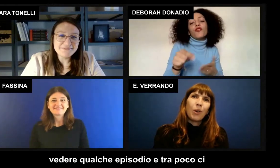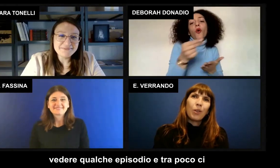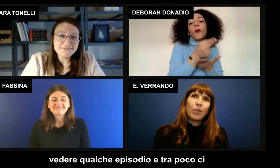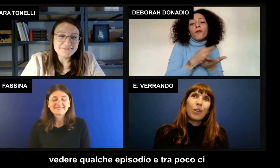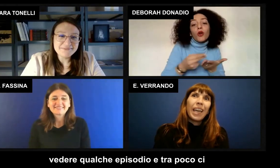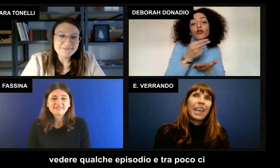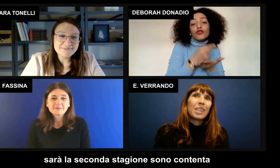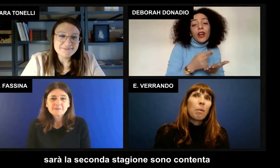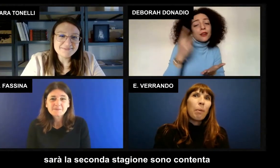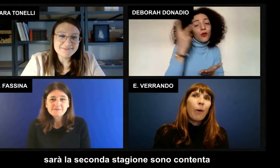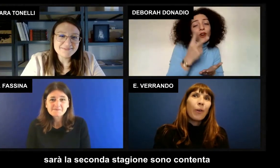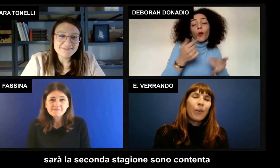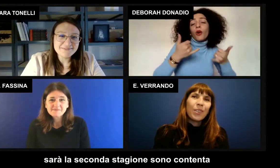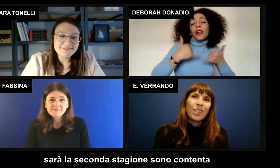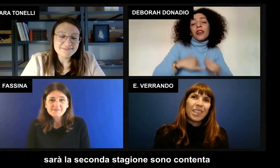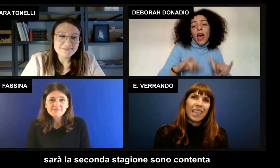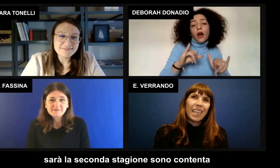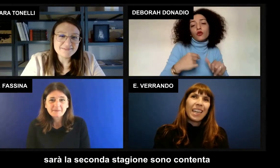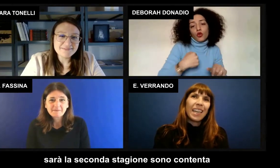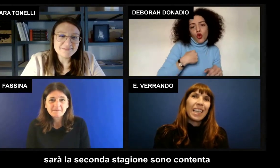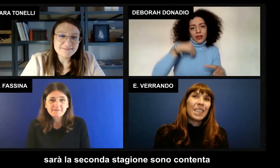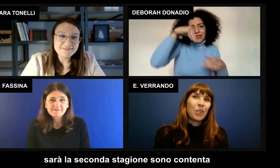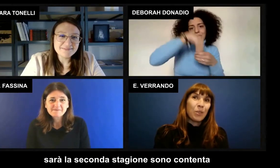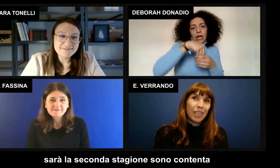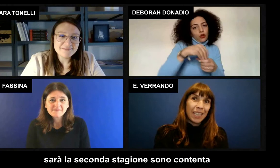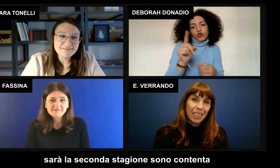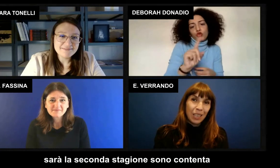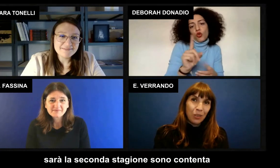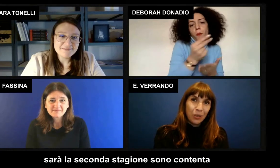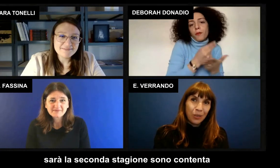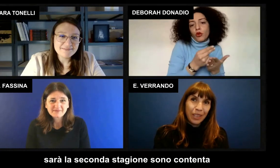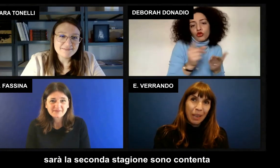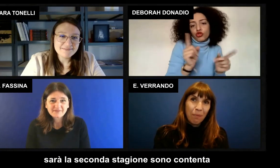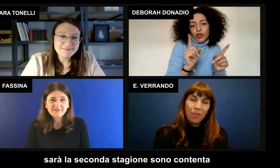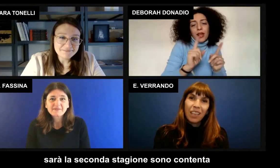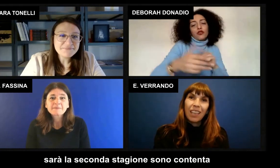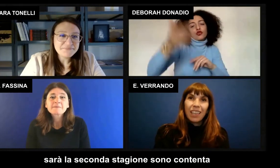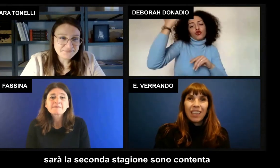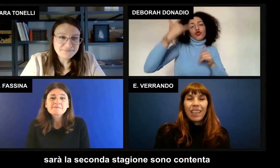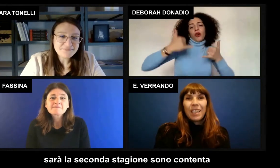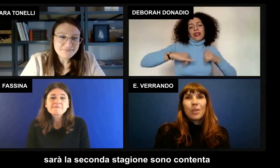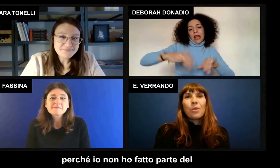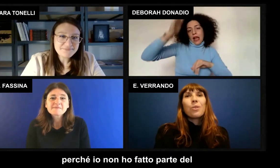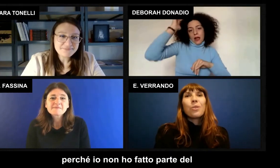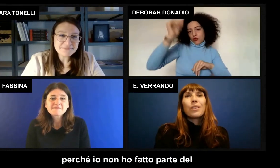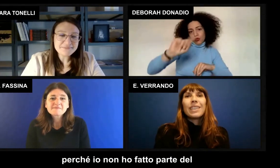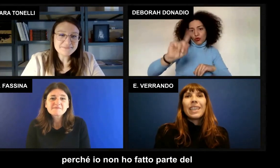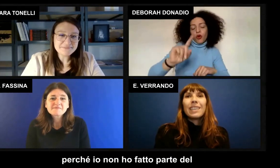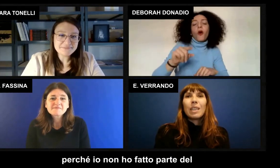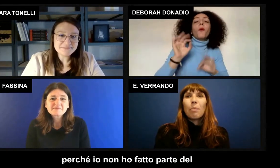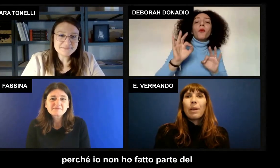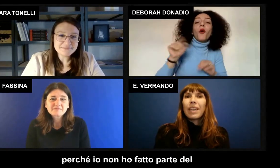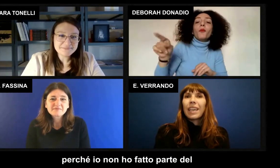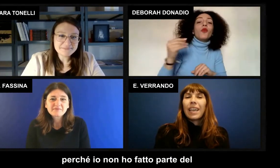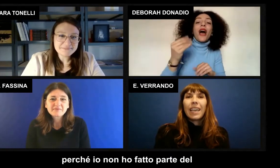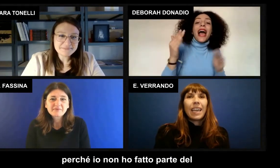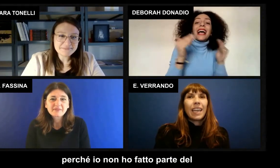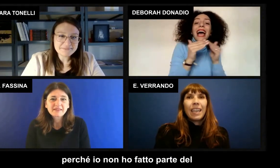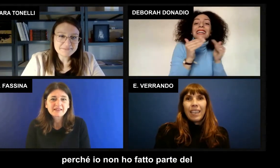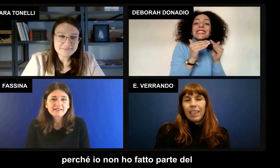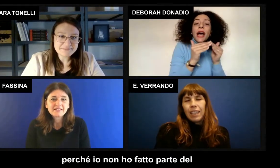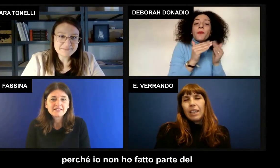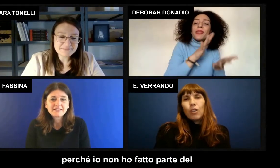episodio e tra poco ci sarà la seconda stagione sono contenta perché